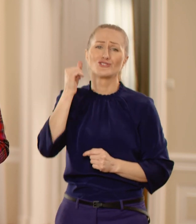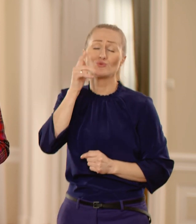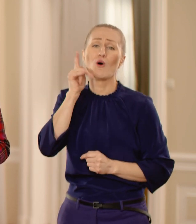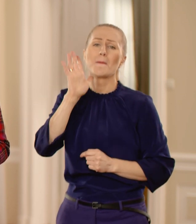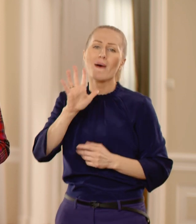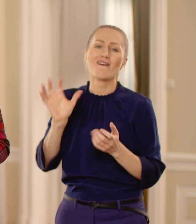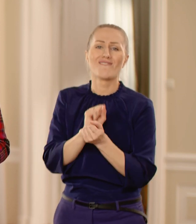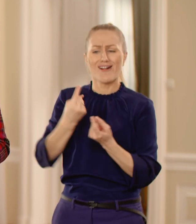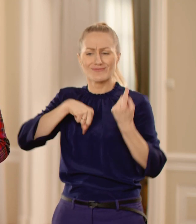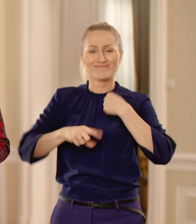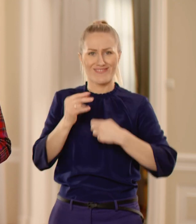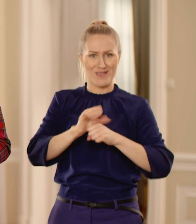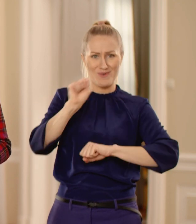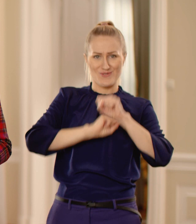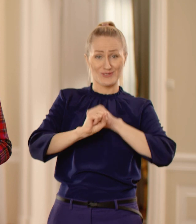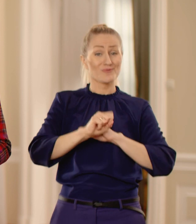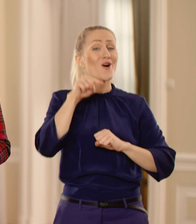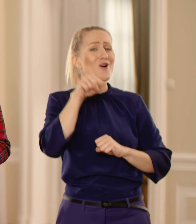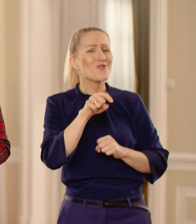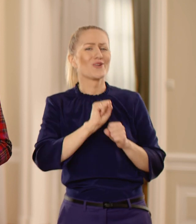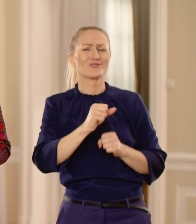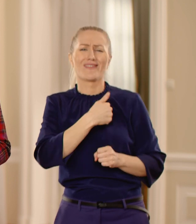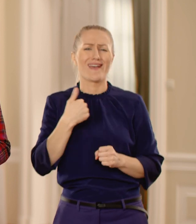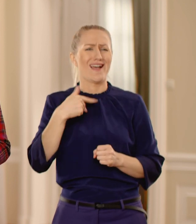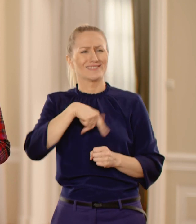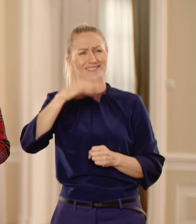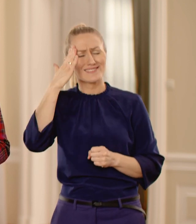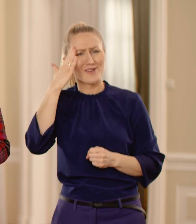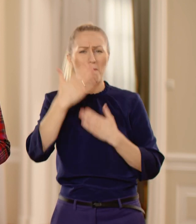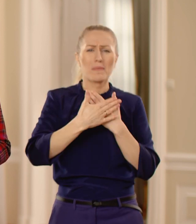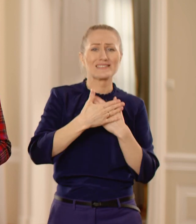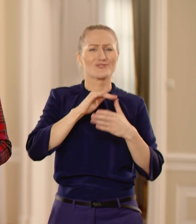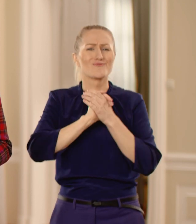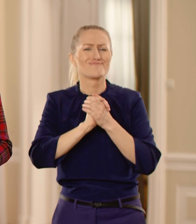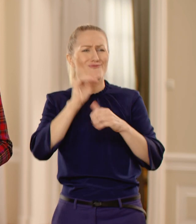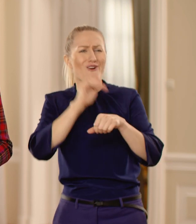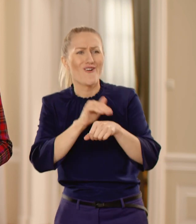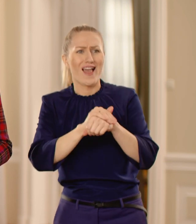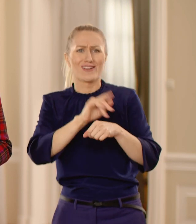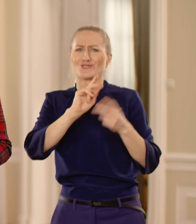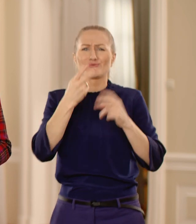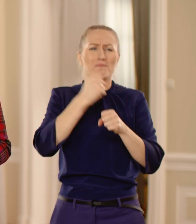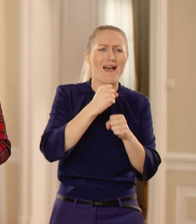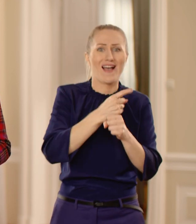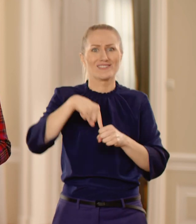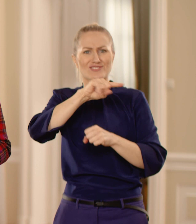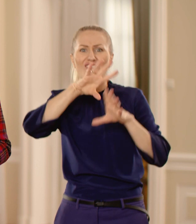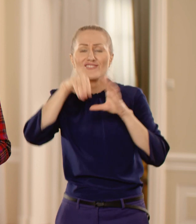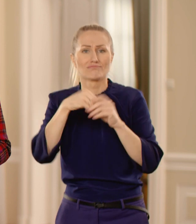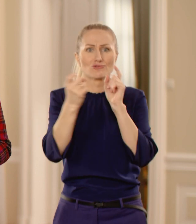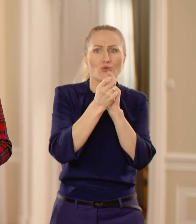jakąkolwiek niepełnosprawnością. Wśród nich są nasi dalecy i bliscy znajomi, koledzy i koleżanki z pracy, przyjaciele, przyjaciółki,